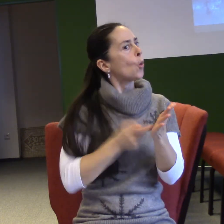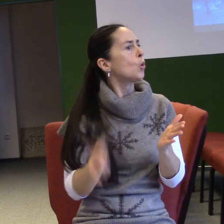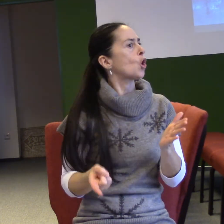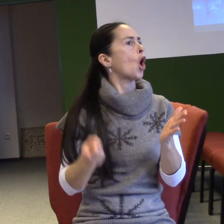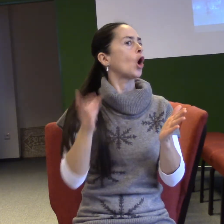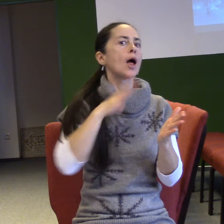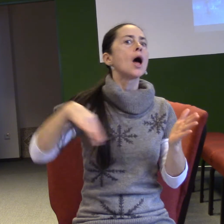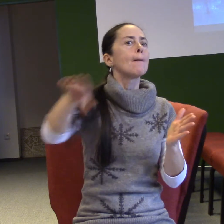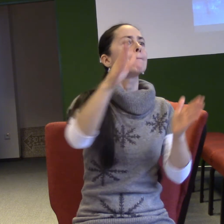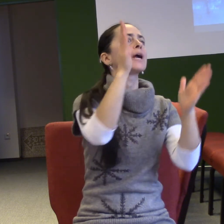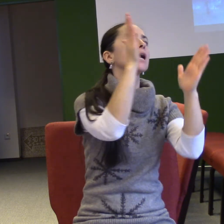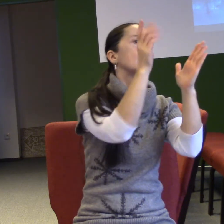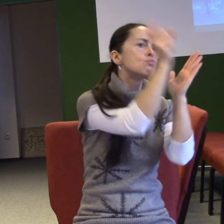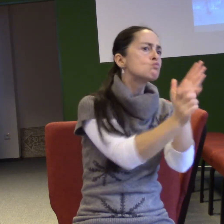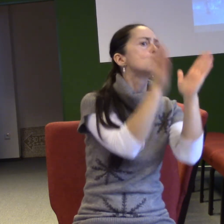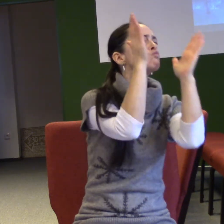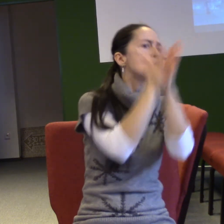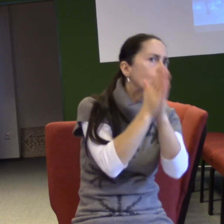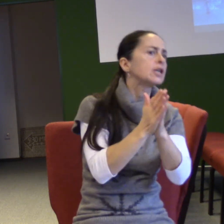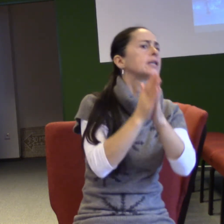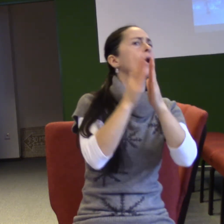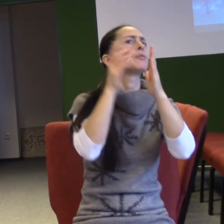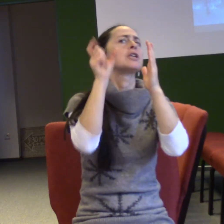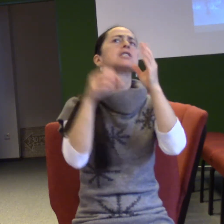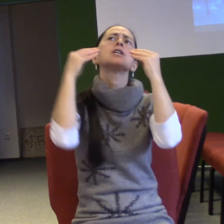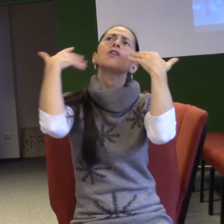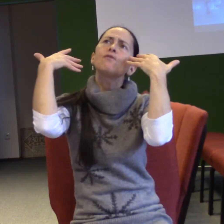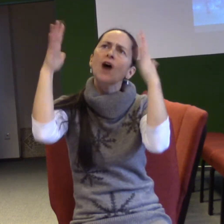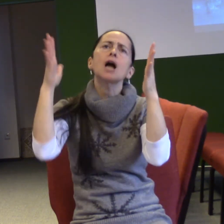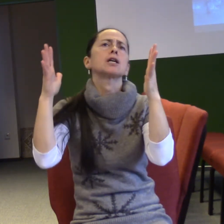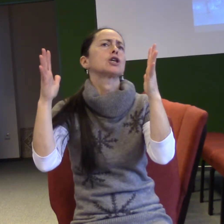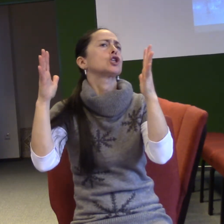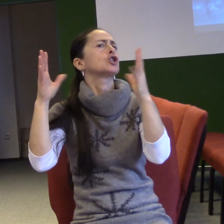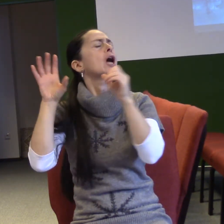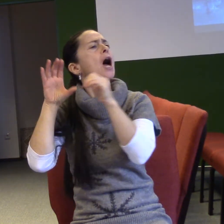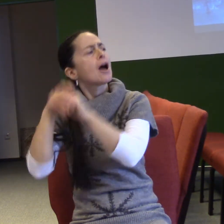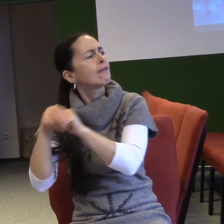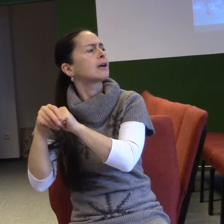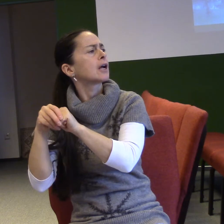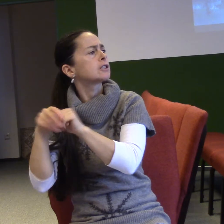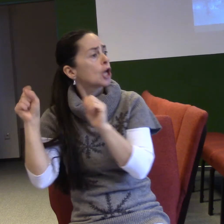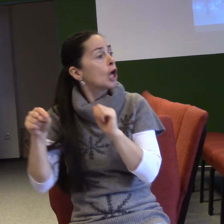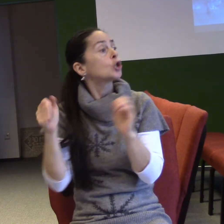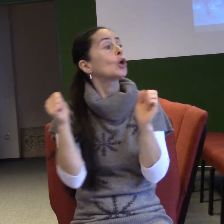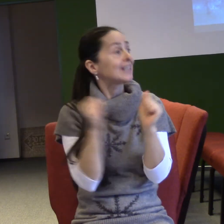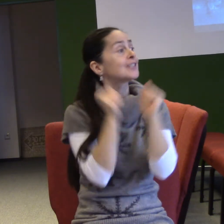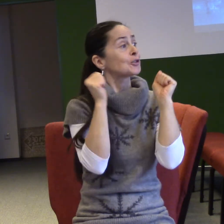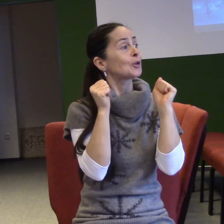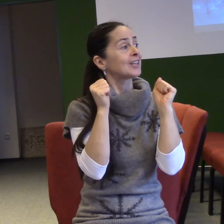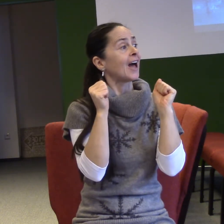pomocníci, evangelisté, chváliči, jakýkoliv dár, jakákoliv služba. Že si tím máme být jisti. A že tahle naše jistota, kým si, se má